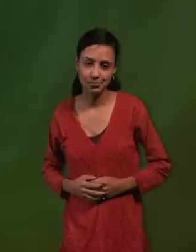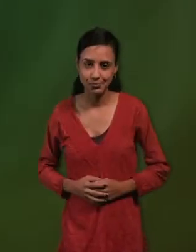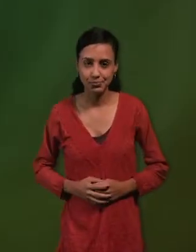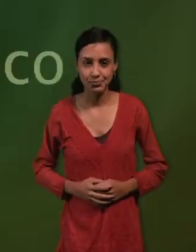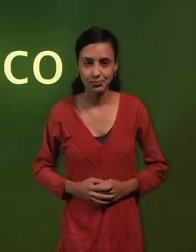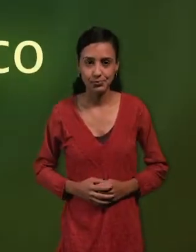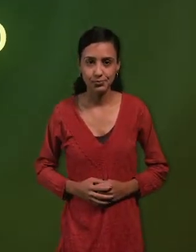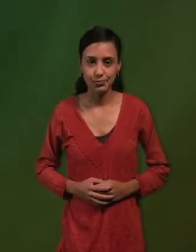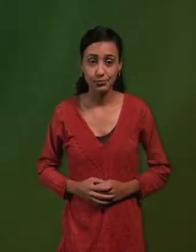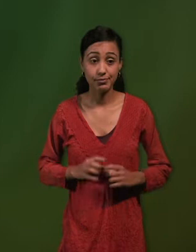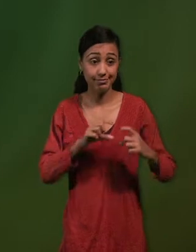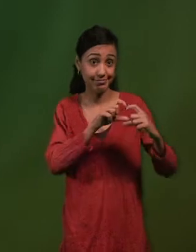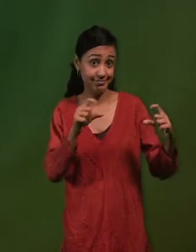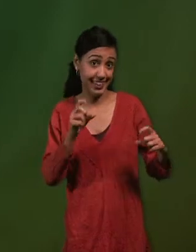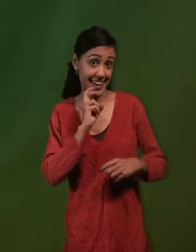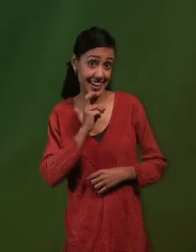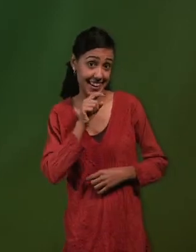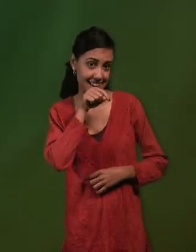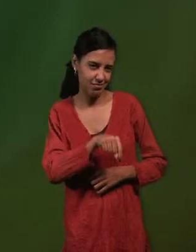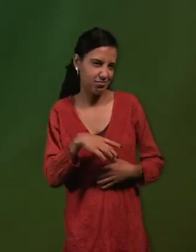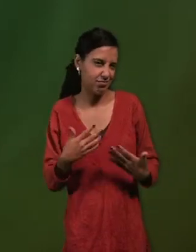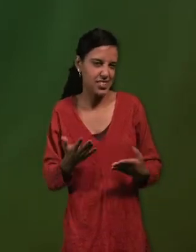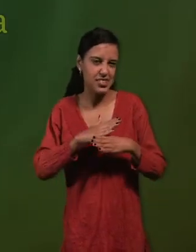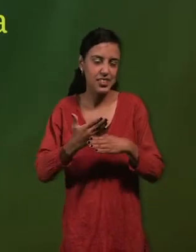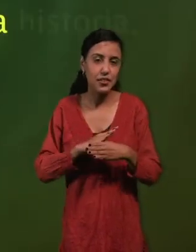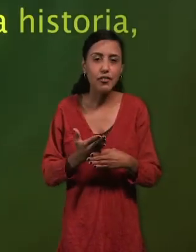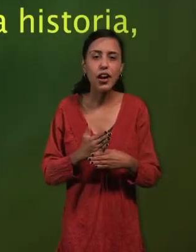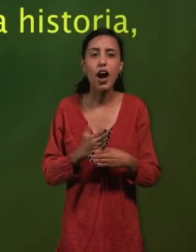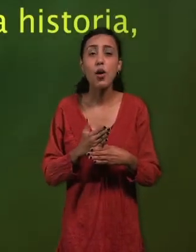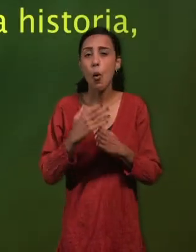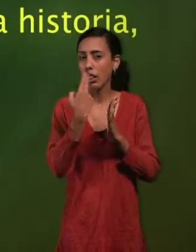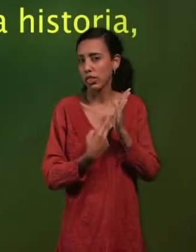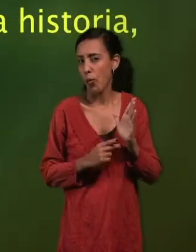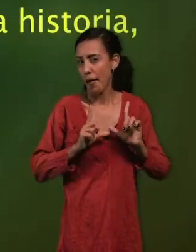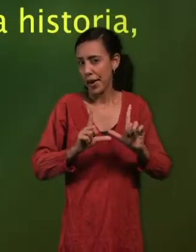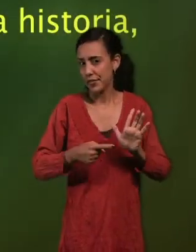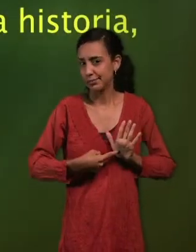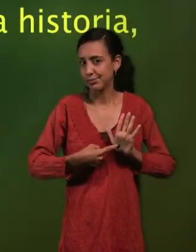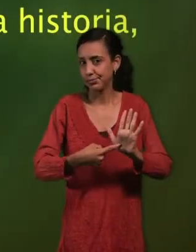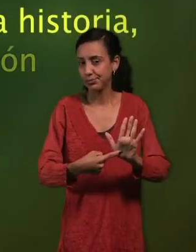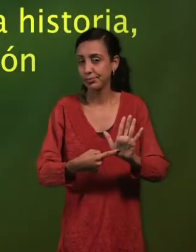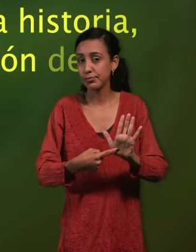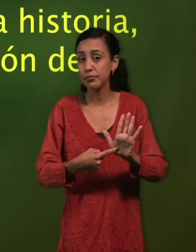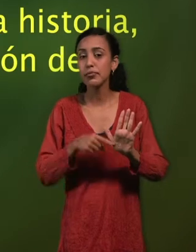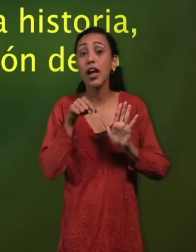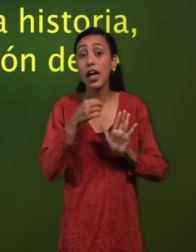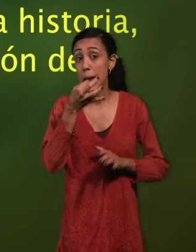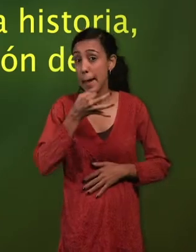El Storyboard es una representación gráfica de nuestra historia, en viñetas, y que incluye descripción de lo que